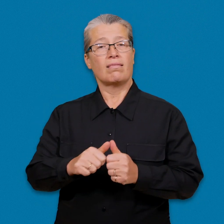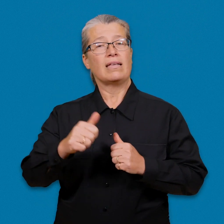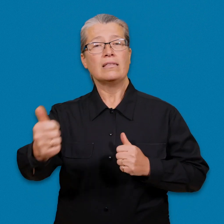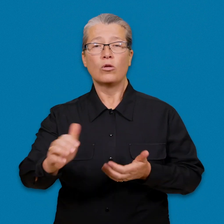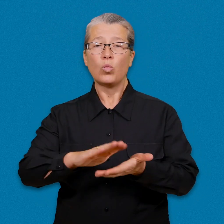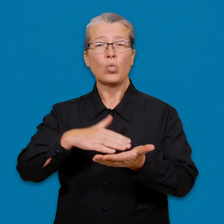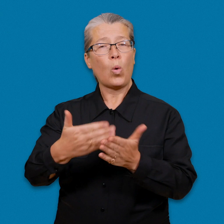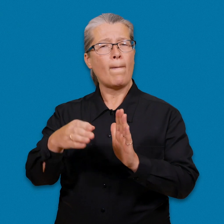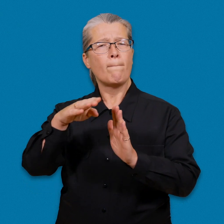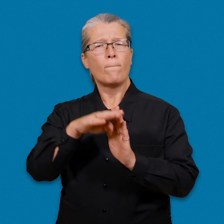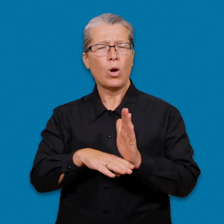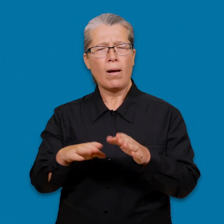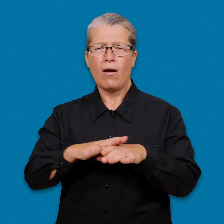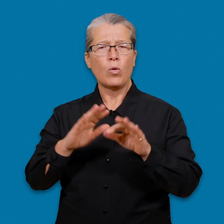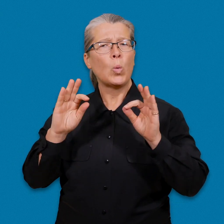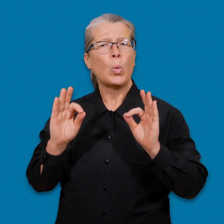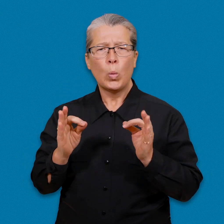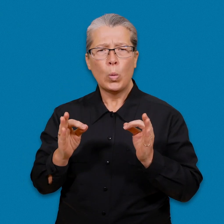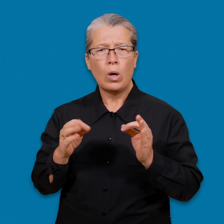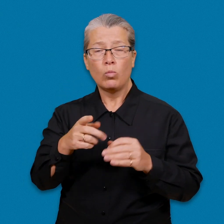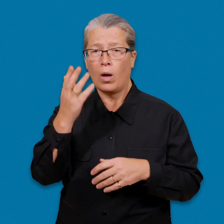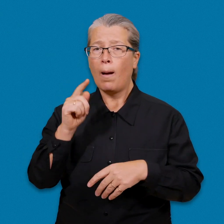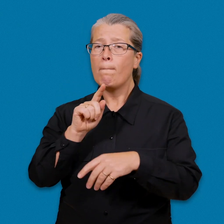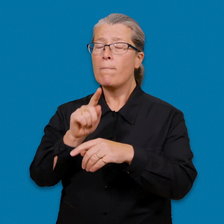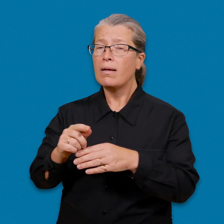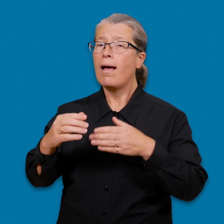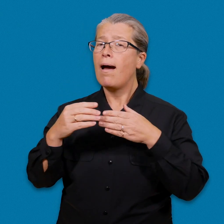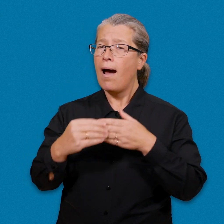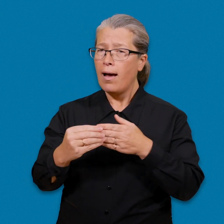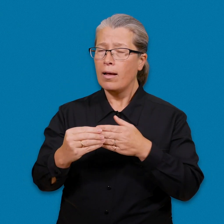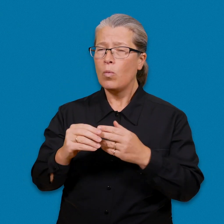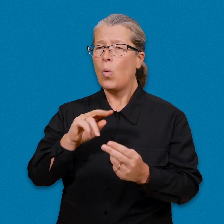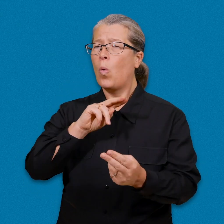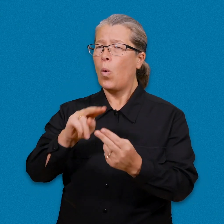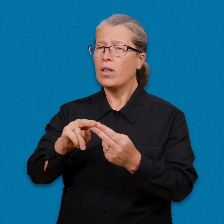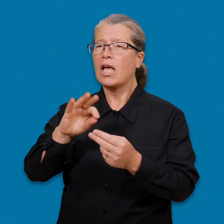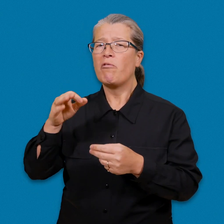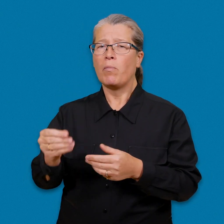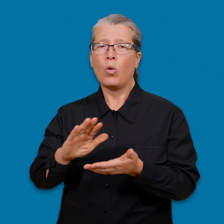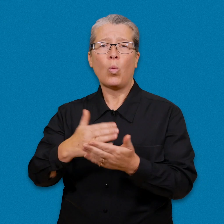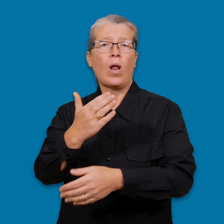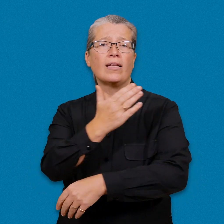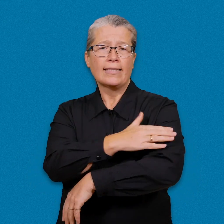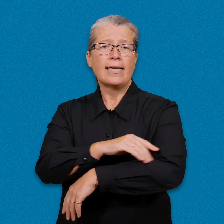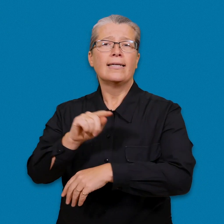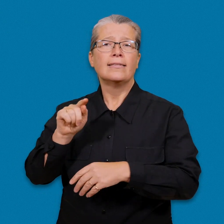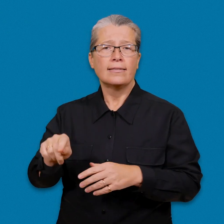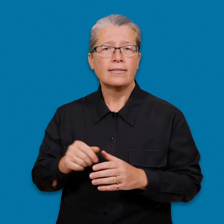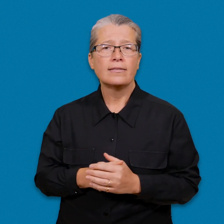Du kan beställa handledning i hur man använder programmet för distanstolkning från Centret förtolktjänst för personer med